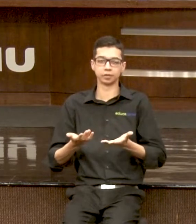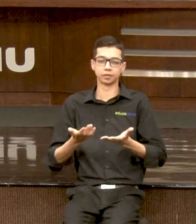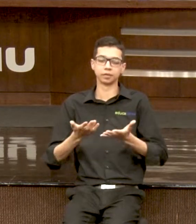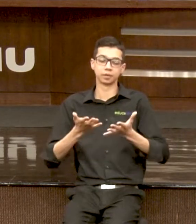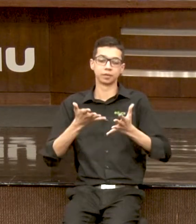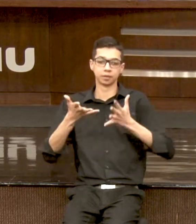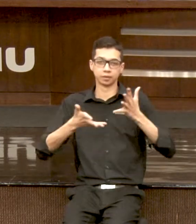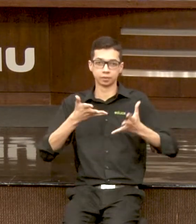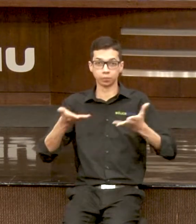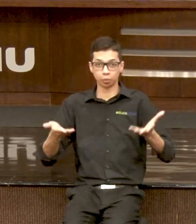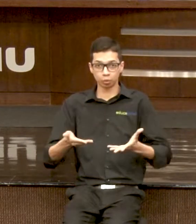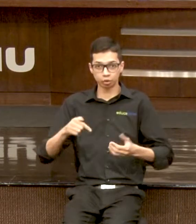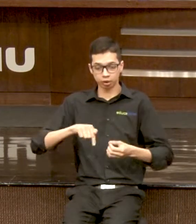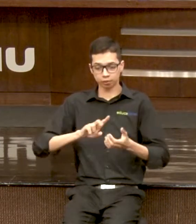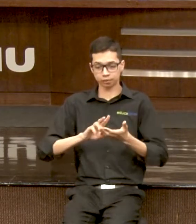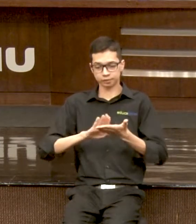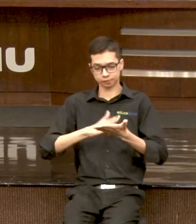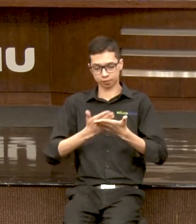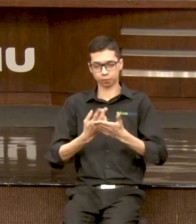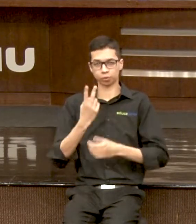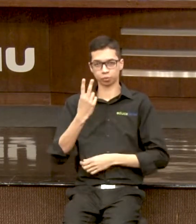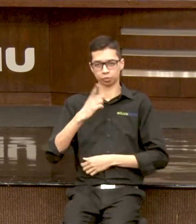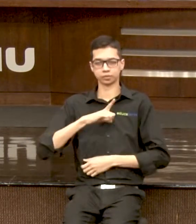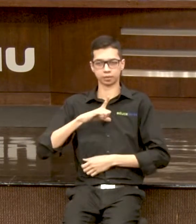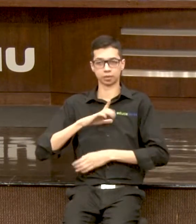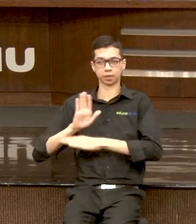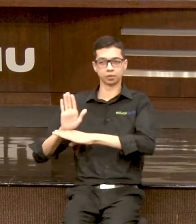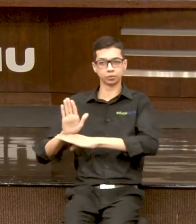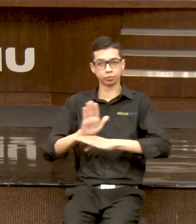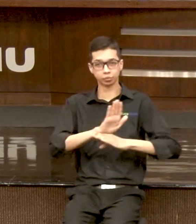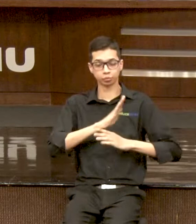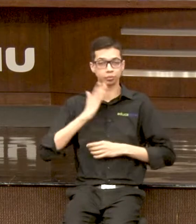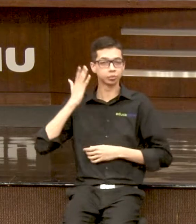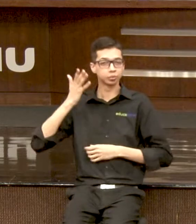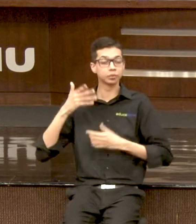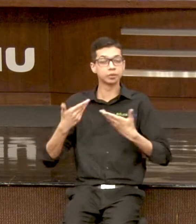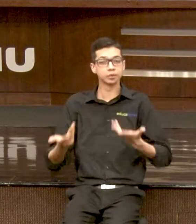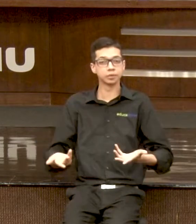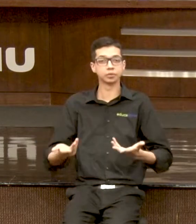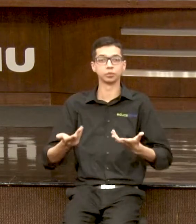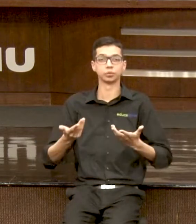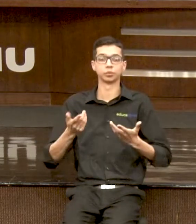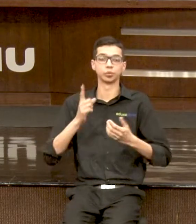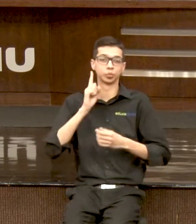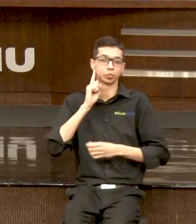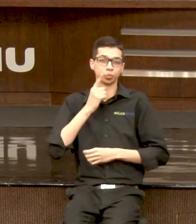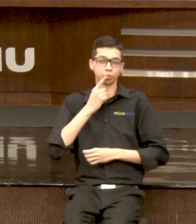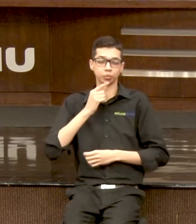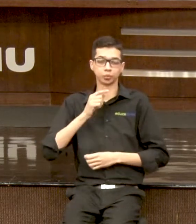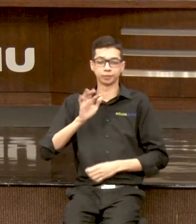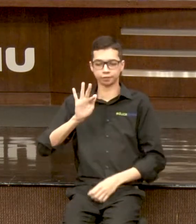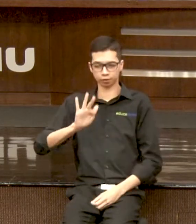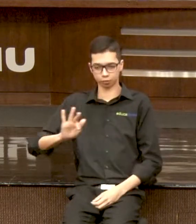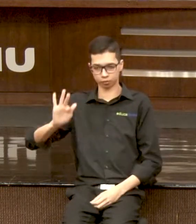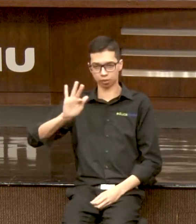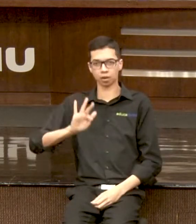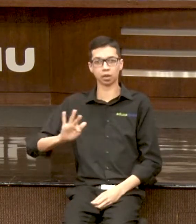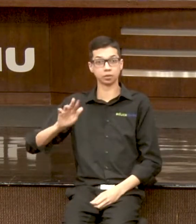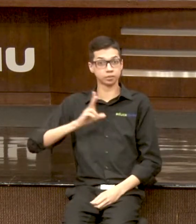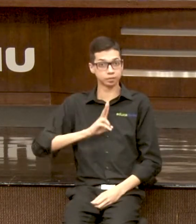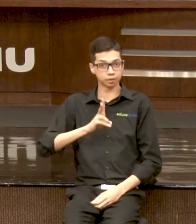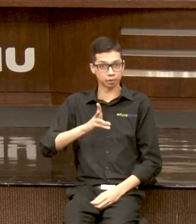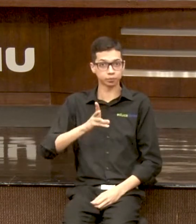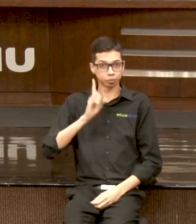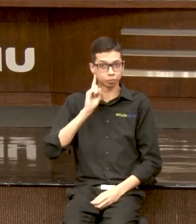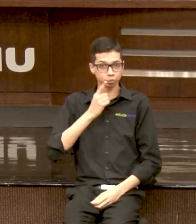Então, todos os alunos da faculdade surdos, que são usuários da língua de sinais, tem intérprete em